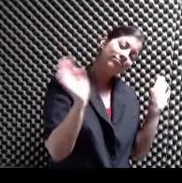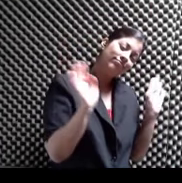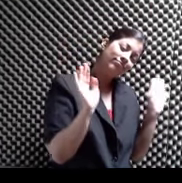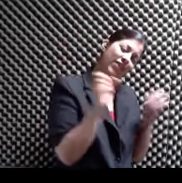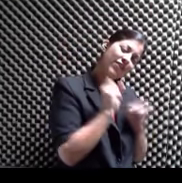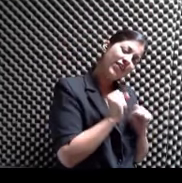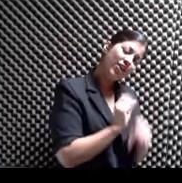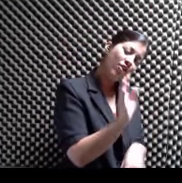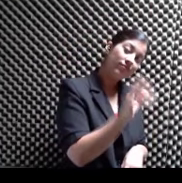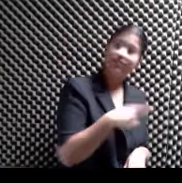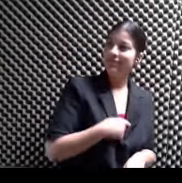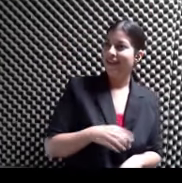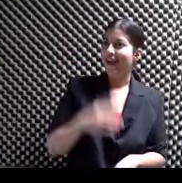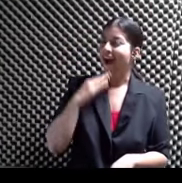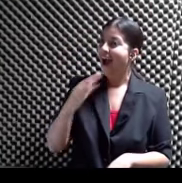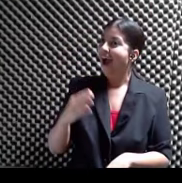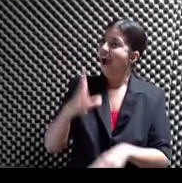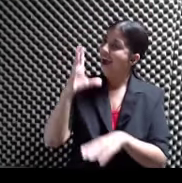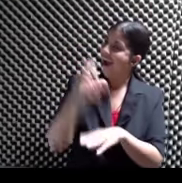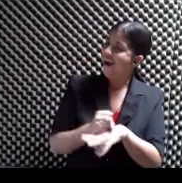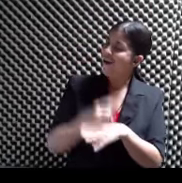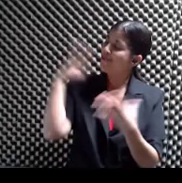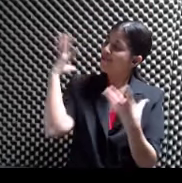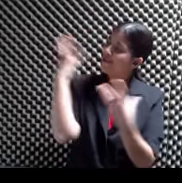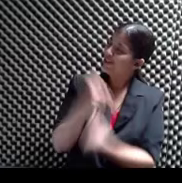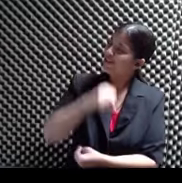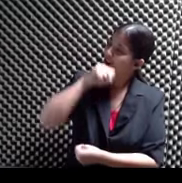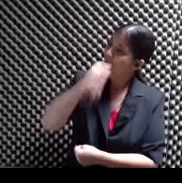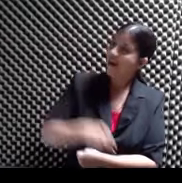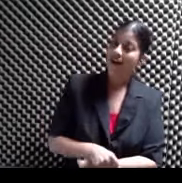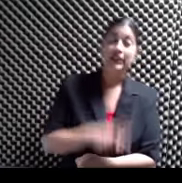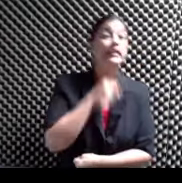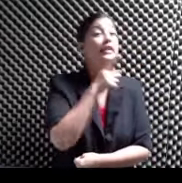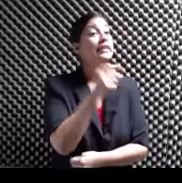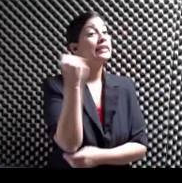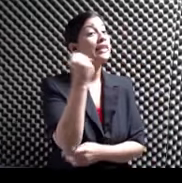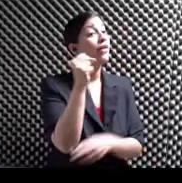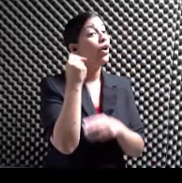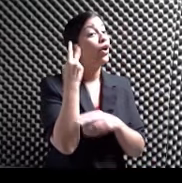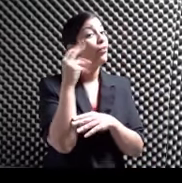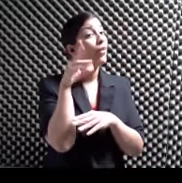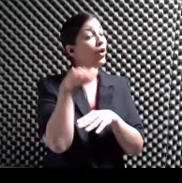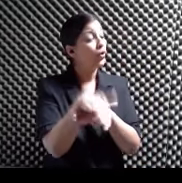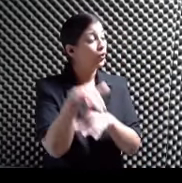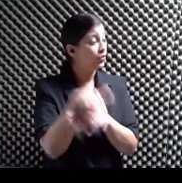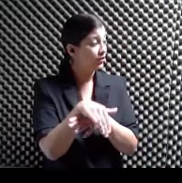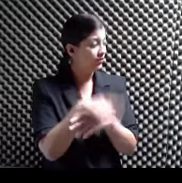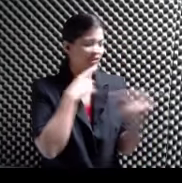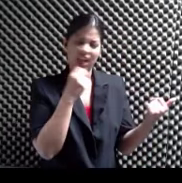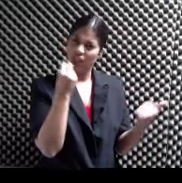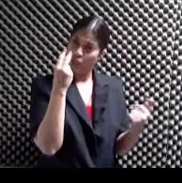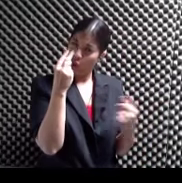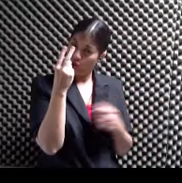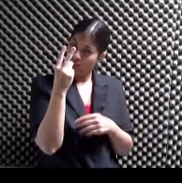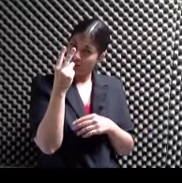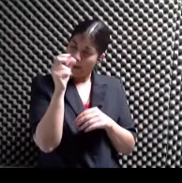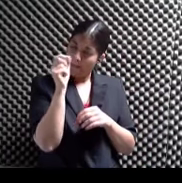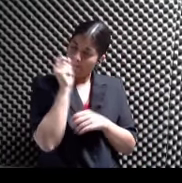encanta Sí Y eso es En la medianoche Del sábado A partir de las 12 En punto de la noche Del sábado A amanecer